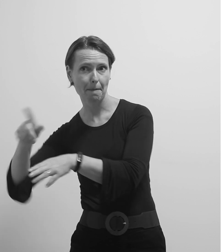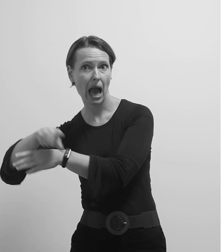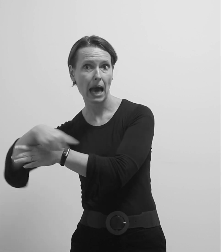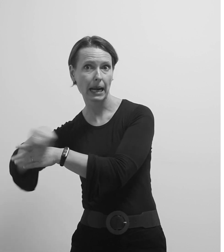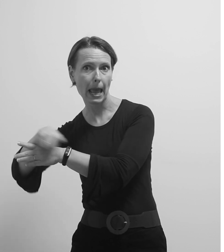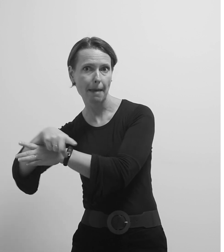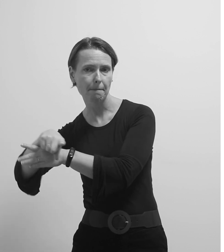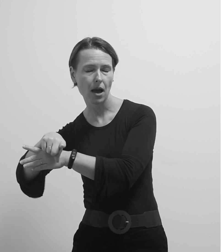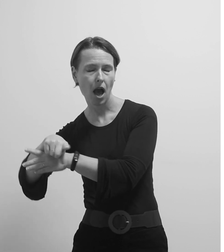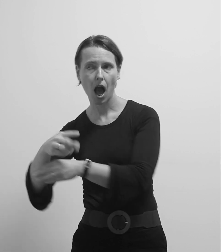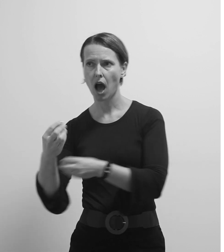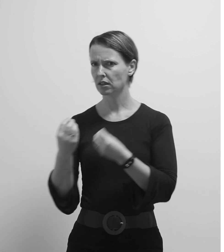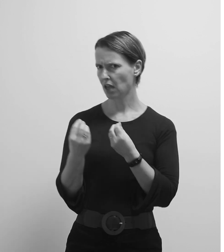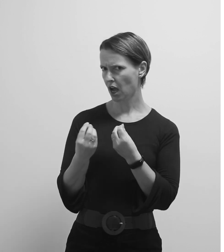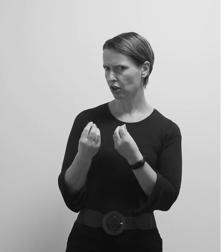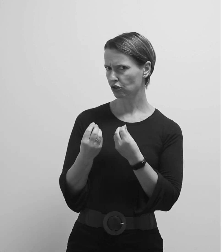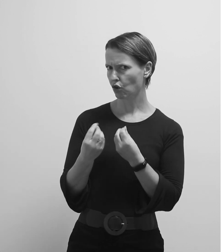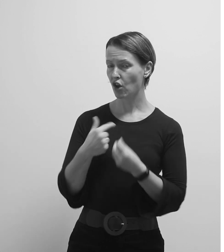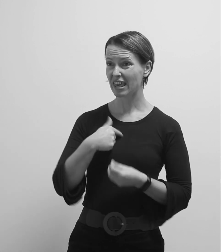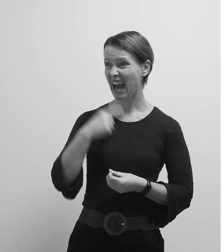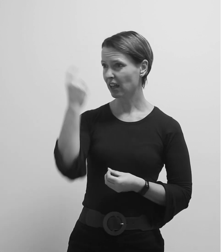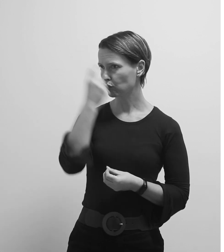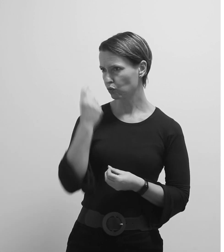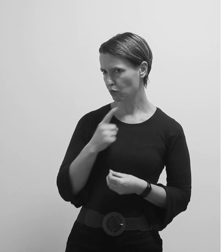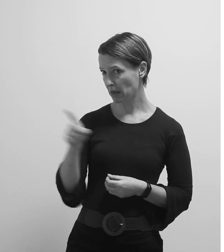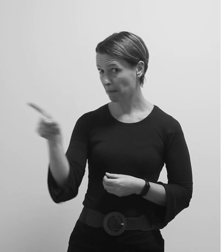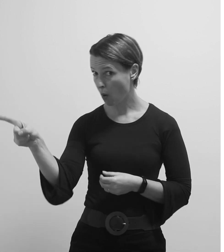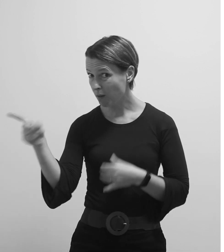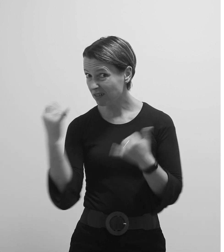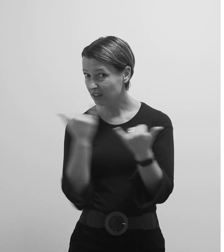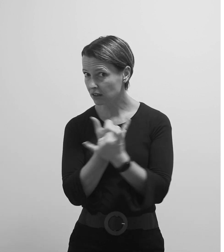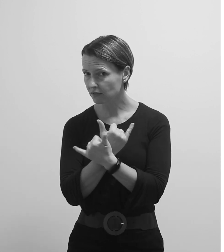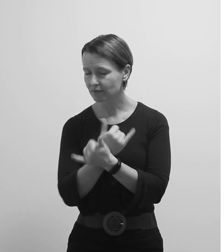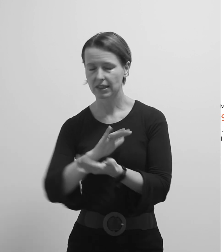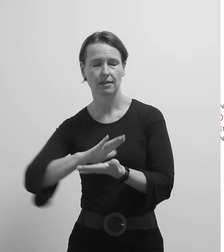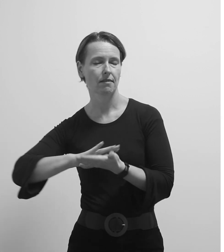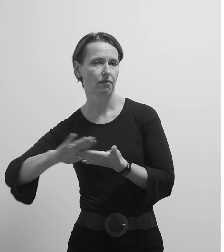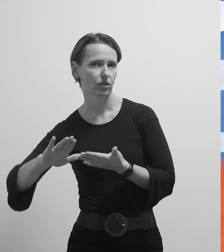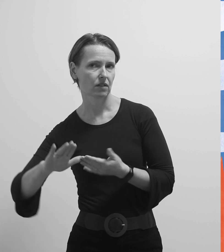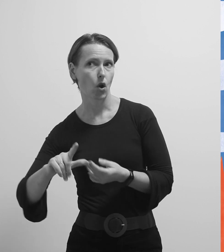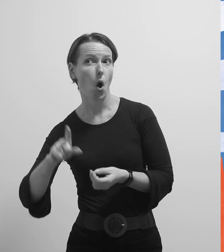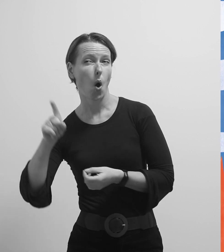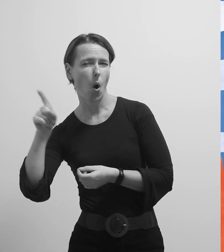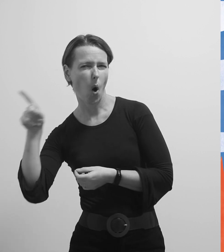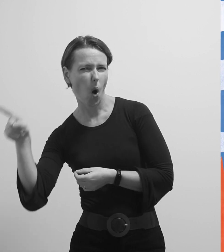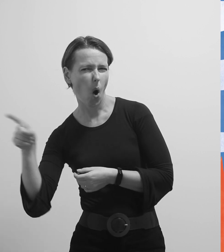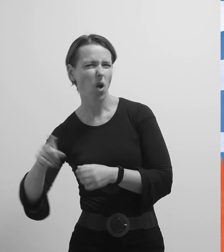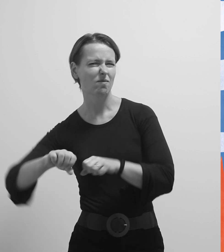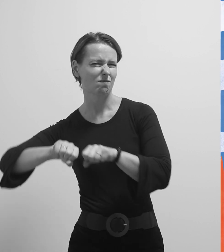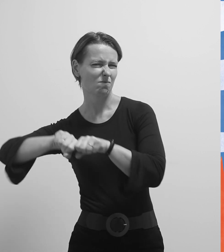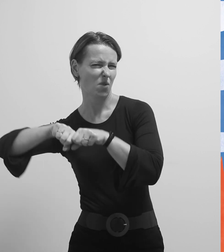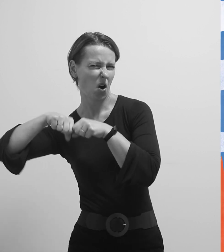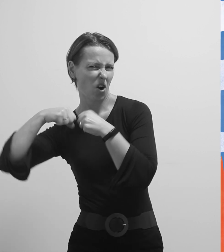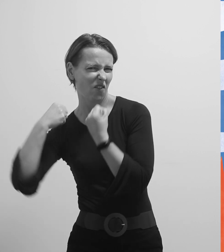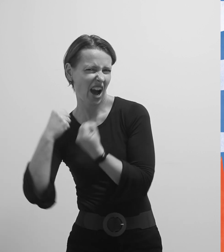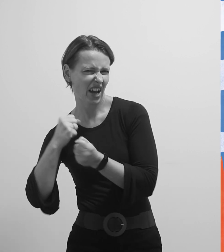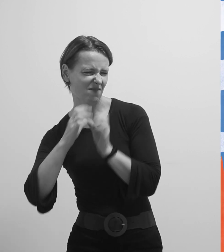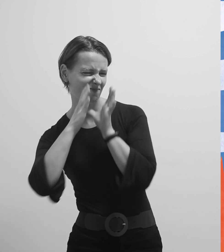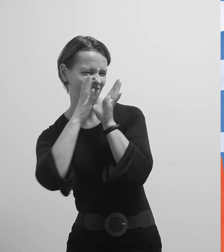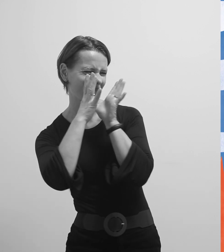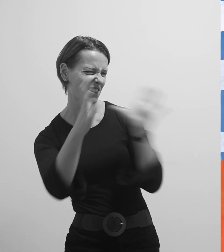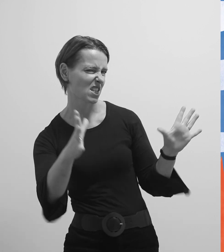Zašto sumnjam na njega? Jednostavno je. Anselmo je pokvaren,